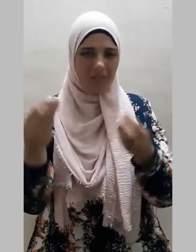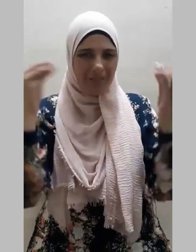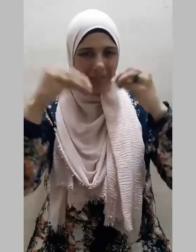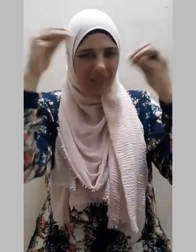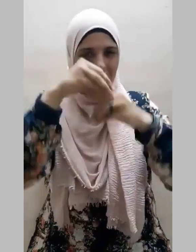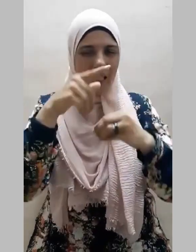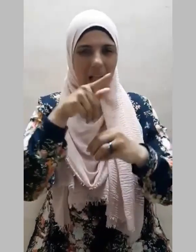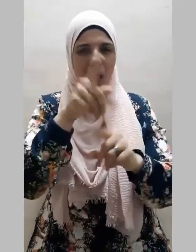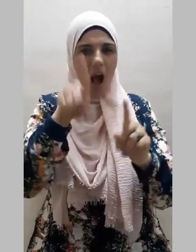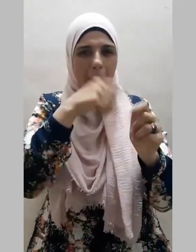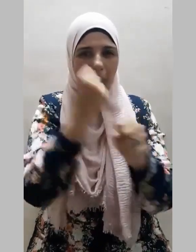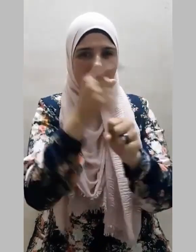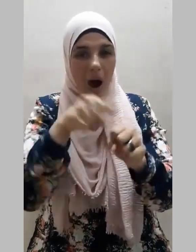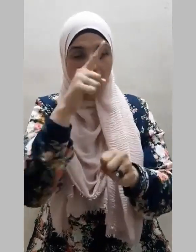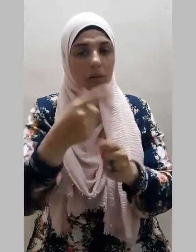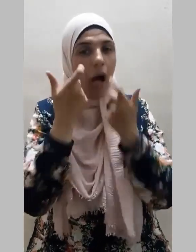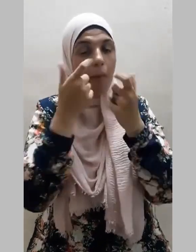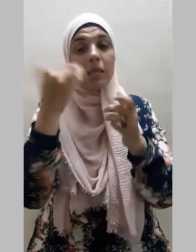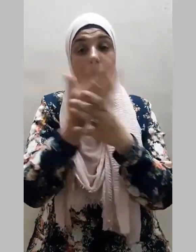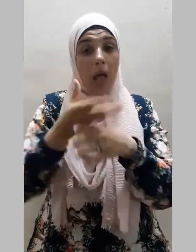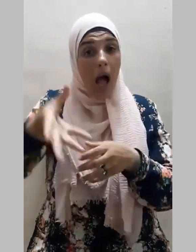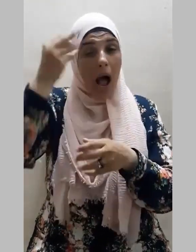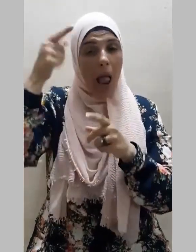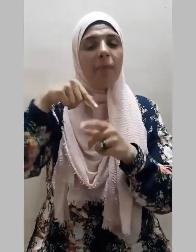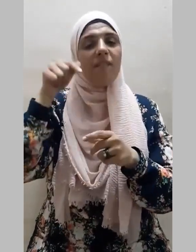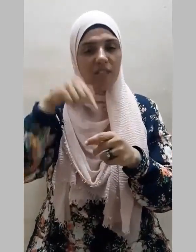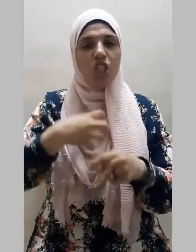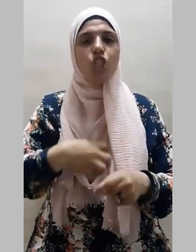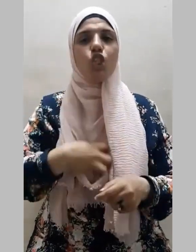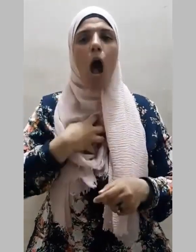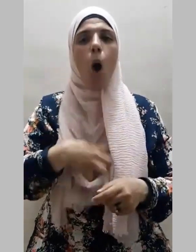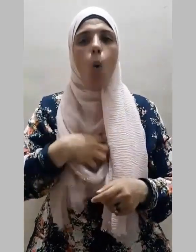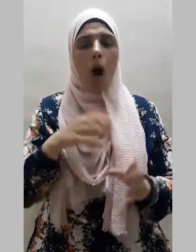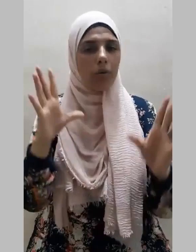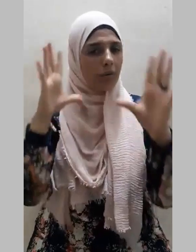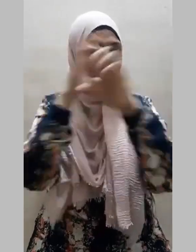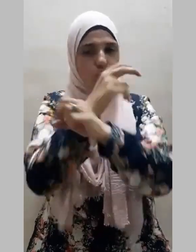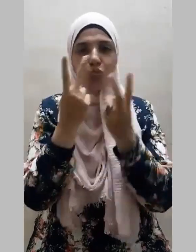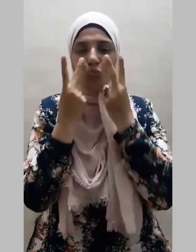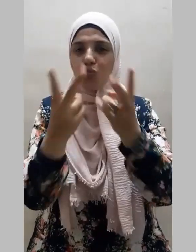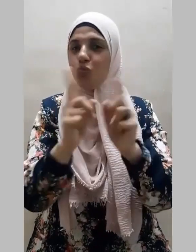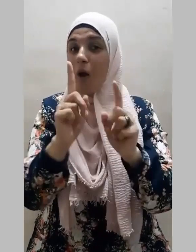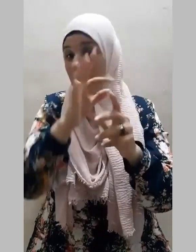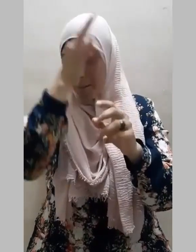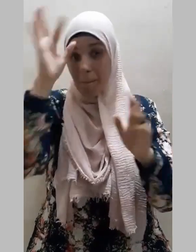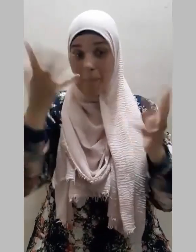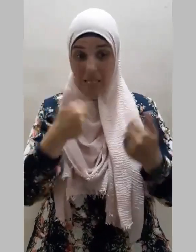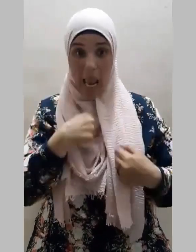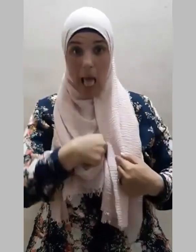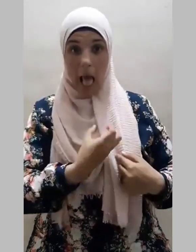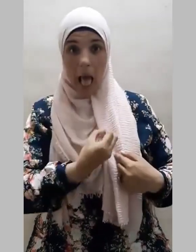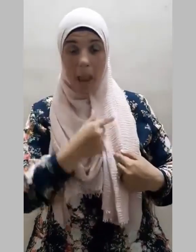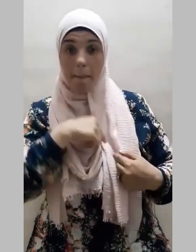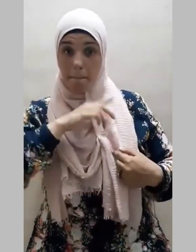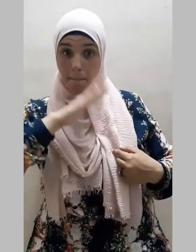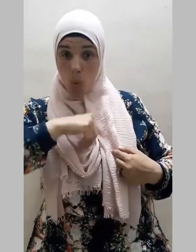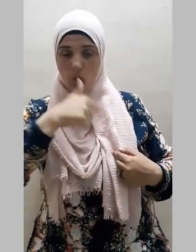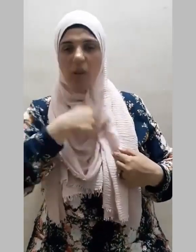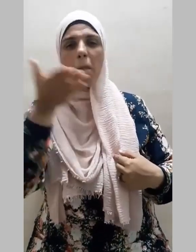فإن العلم شهوة خفية إذا تمكنت من قلب العبد سيطر عليه